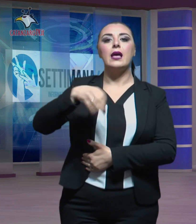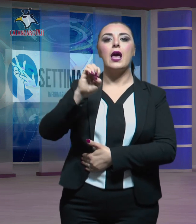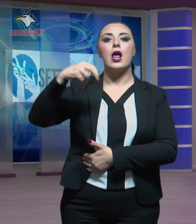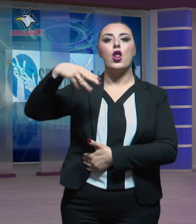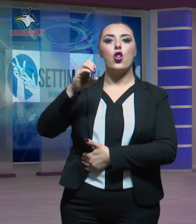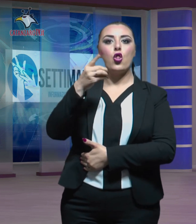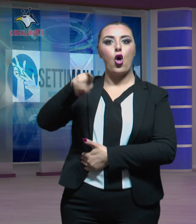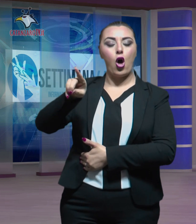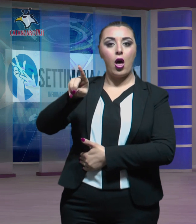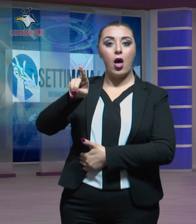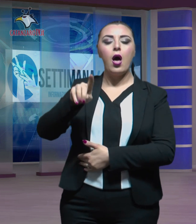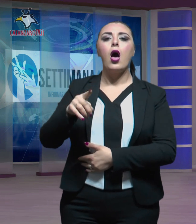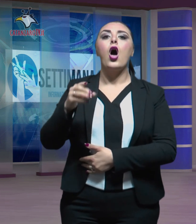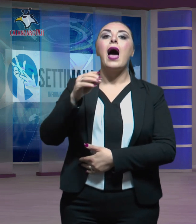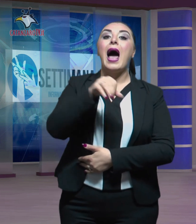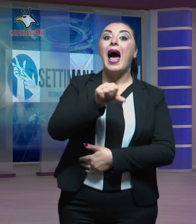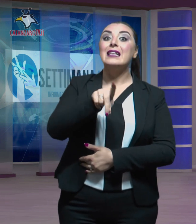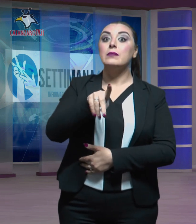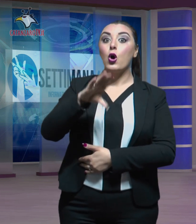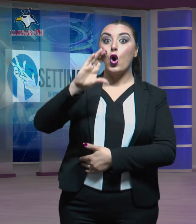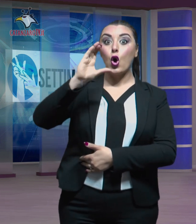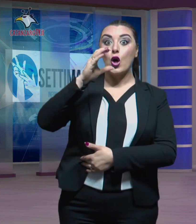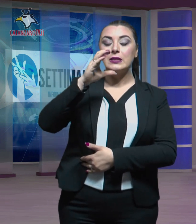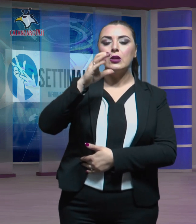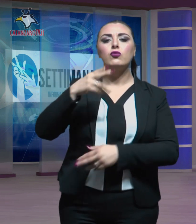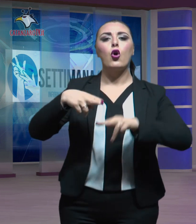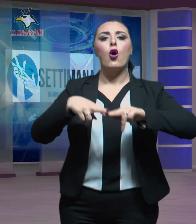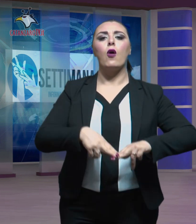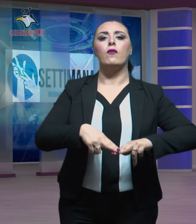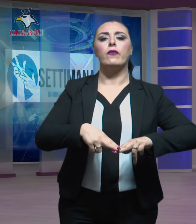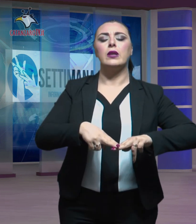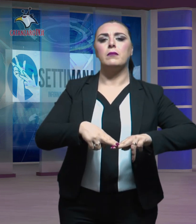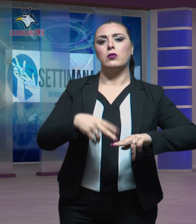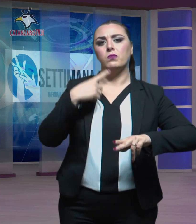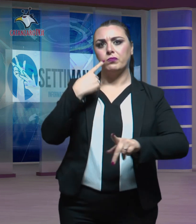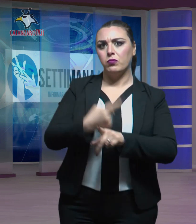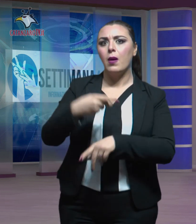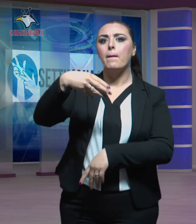mentre all'Asp di Cosenza confermato Mauro.